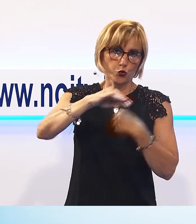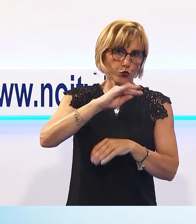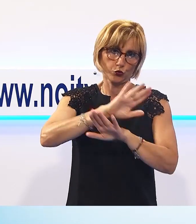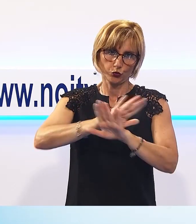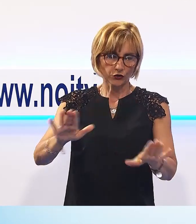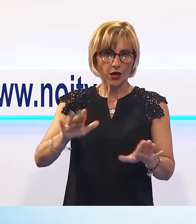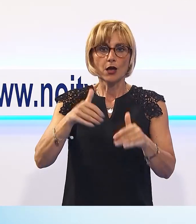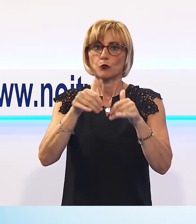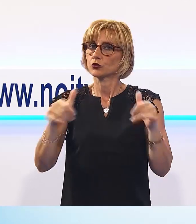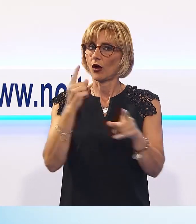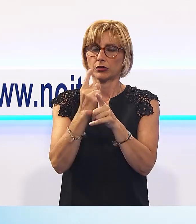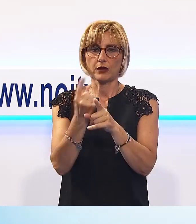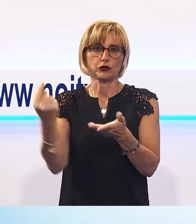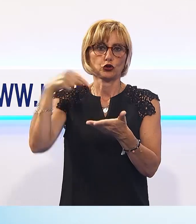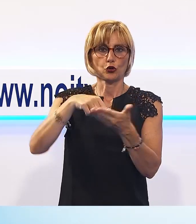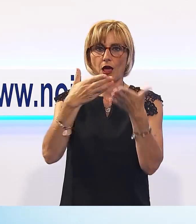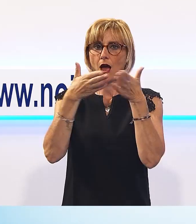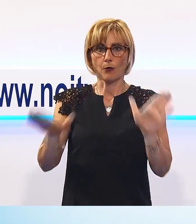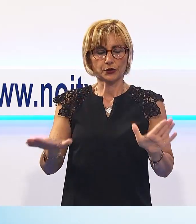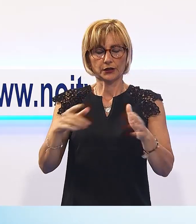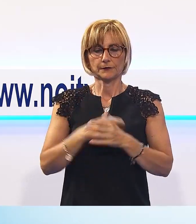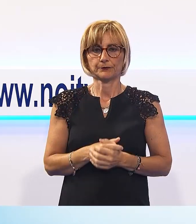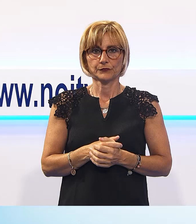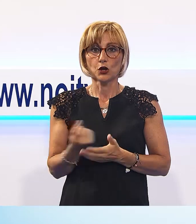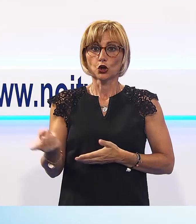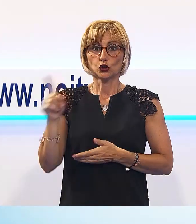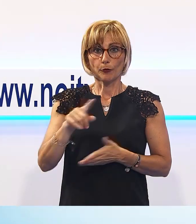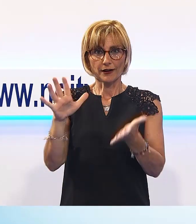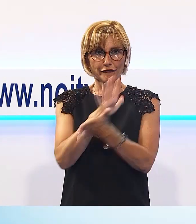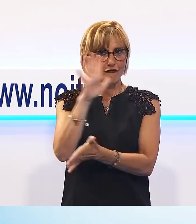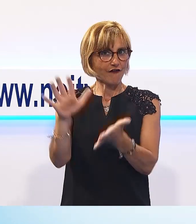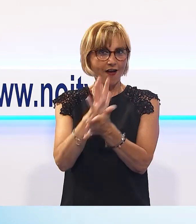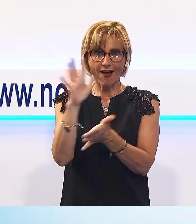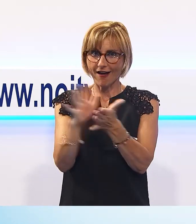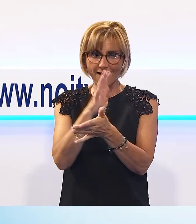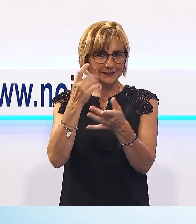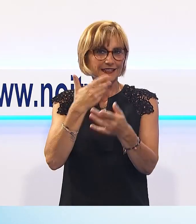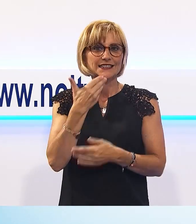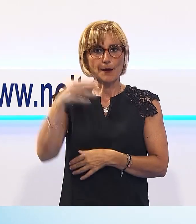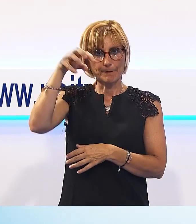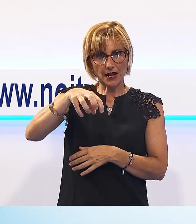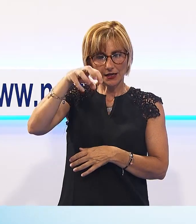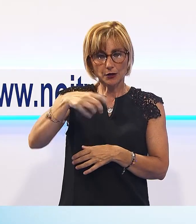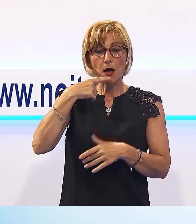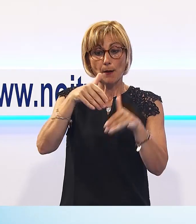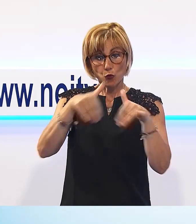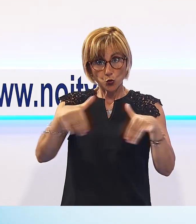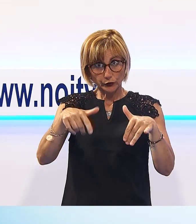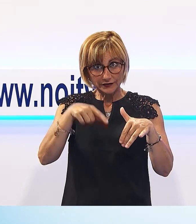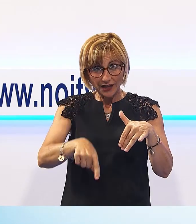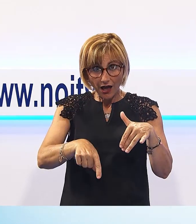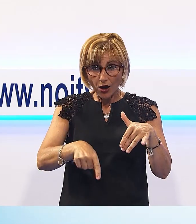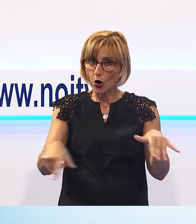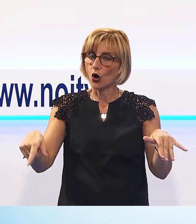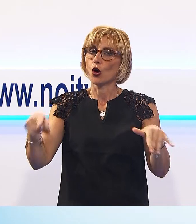riaprire al più presto. Domani è festa solenne a San Pellegrino, ma per il Museo, nonostante l'impegno dei vari enti, non ci risulta